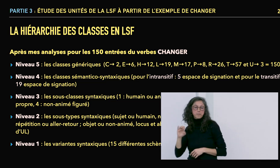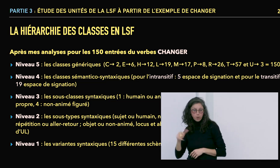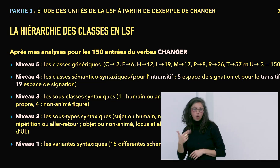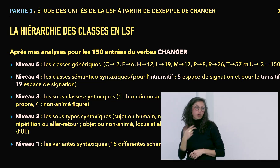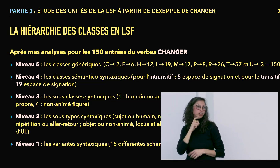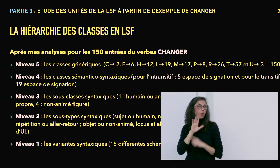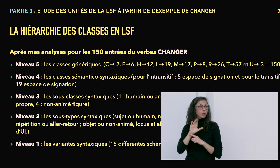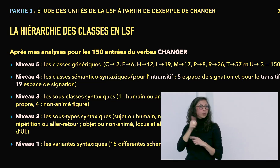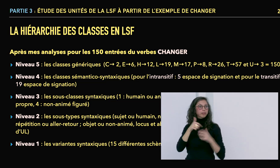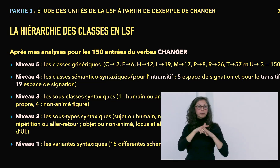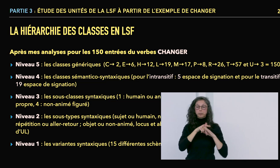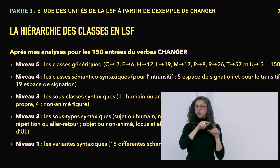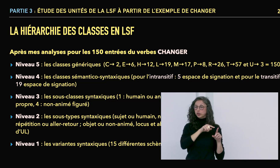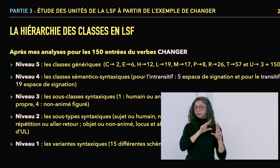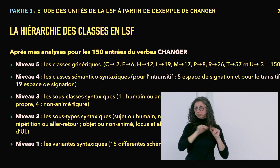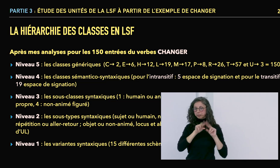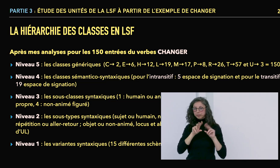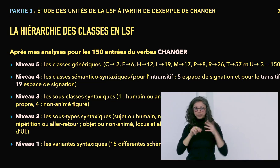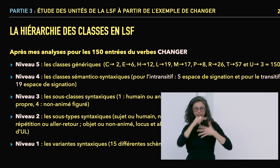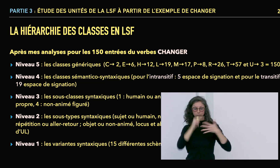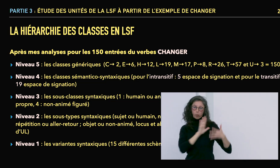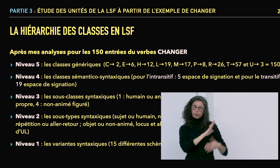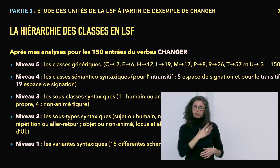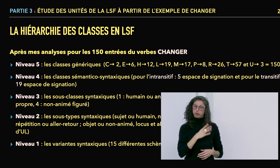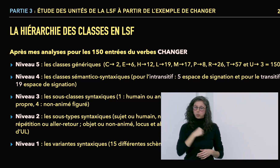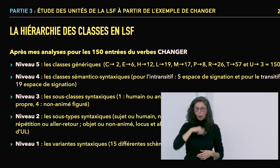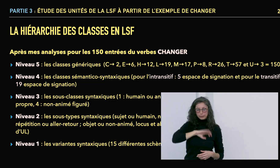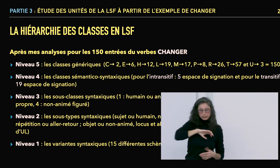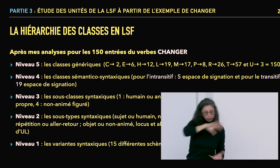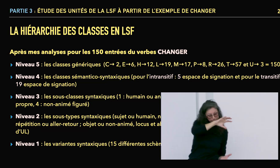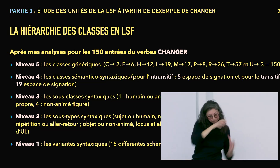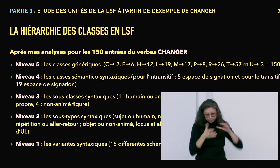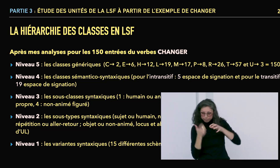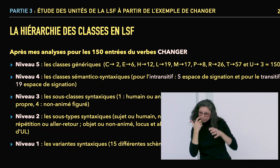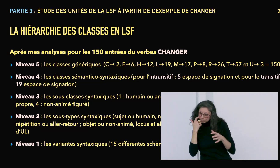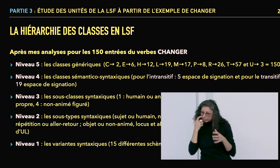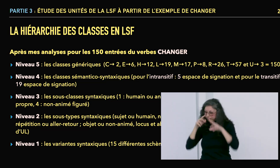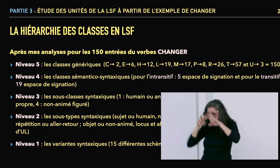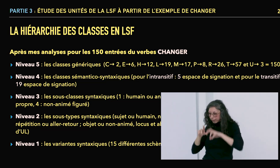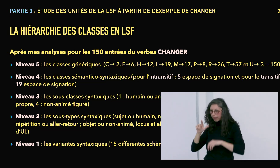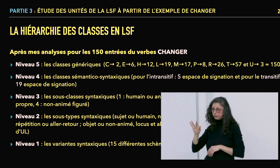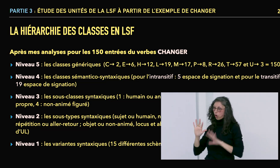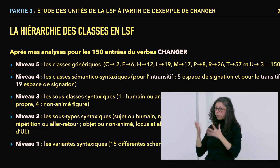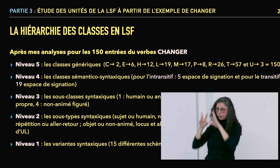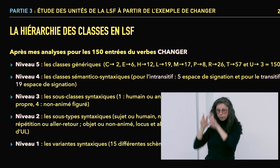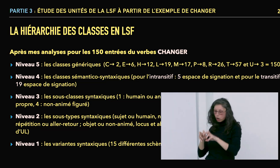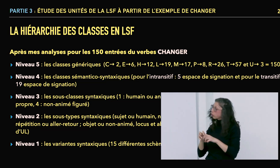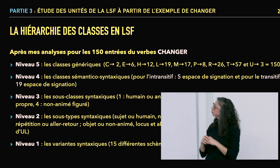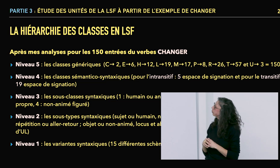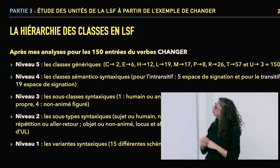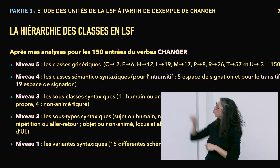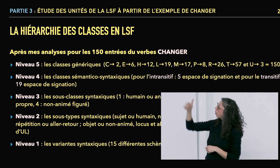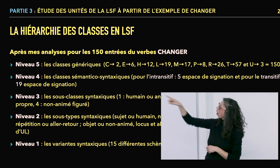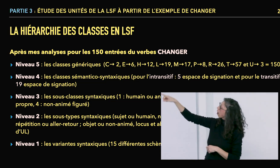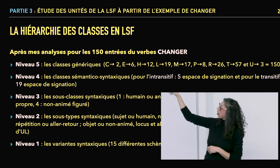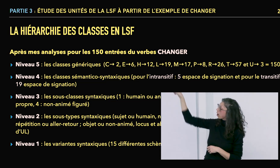de François, le pensant, l'Imane, que je vous ai montrée au tout début de cette présentation. Donc, ils avaient établi une sorte de hiérarchie de classe pour